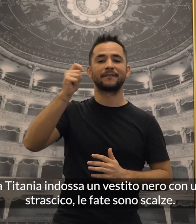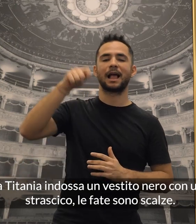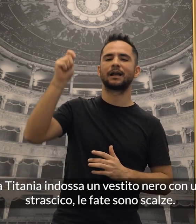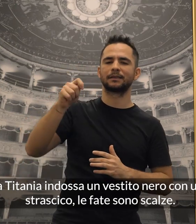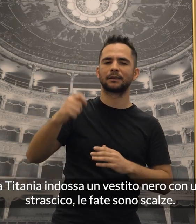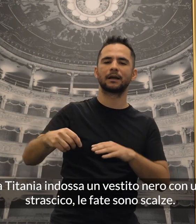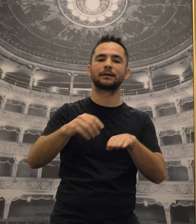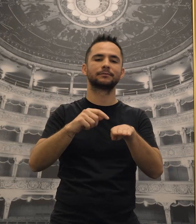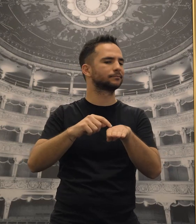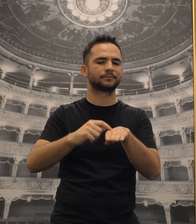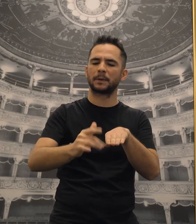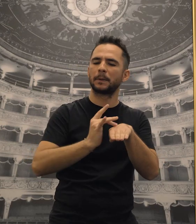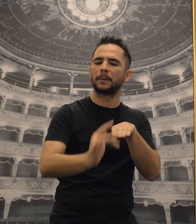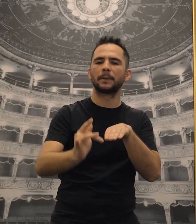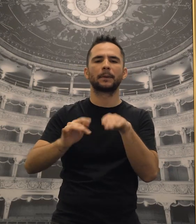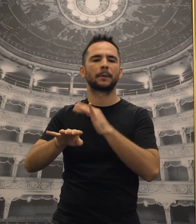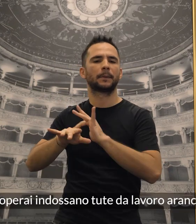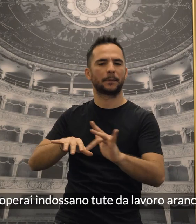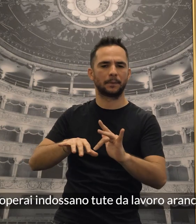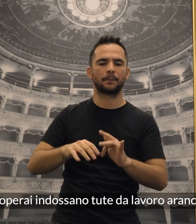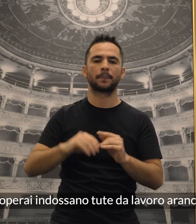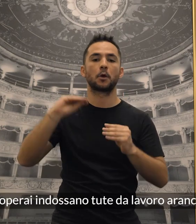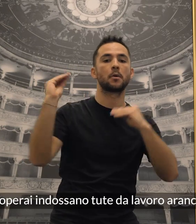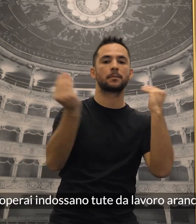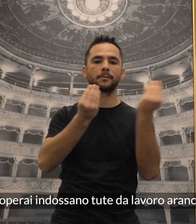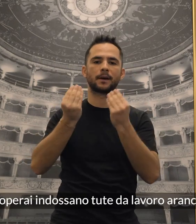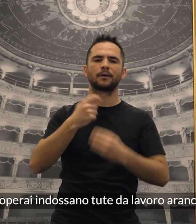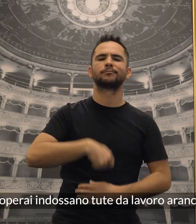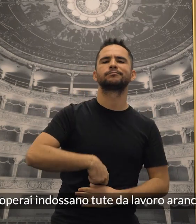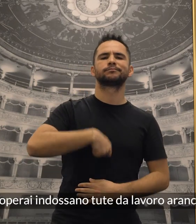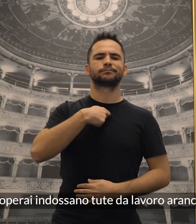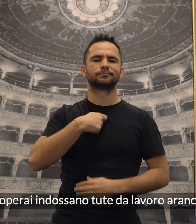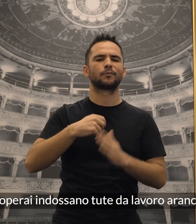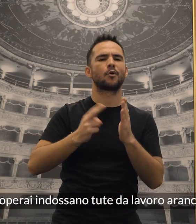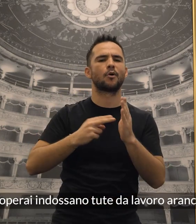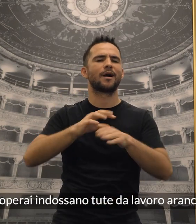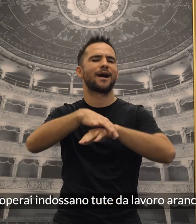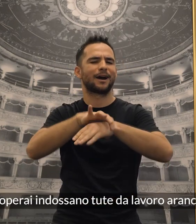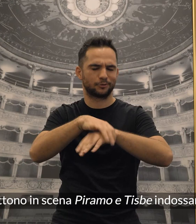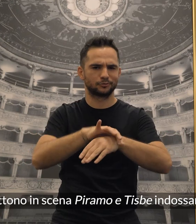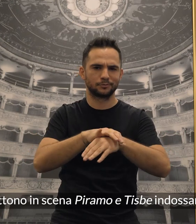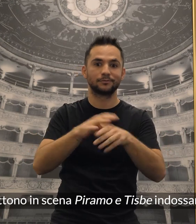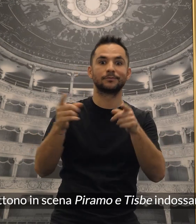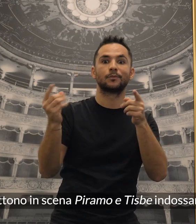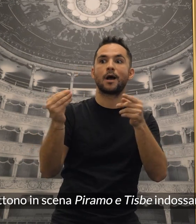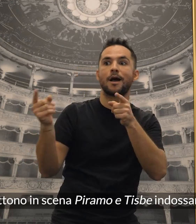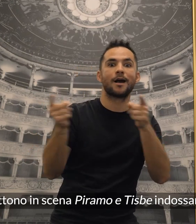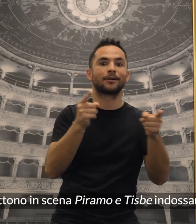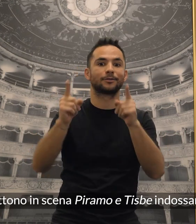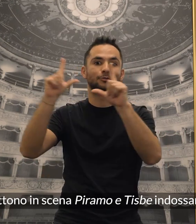scalze. Gli operai indossano tute da lavoro arancioni. Quando mettono in scena Piramo